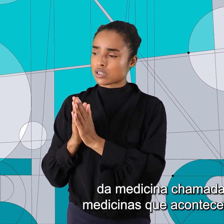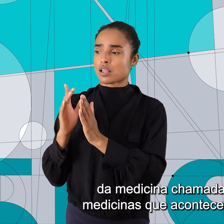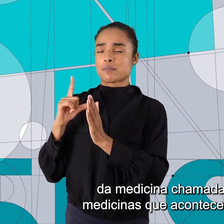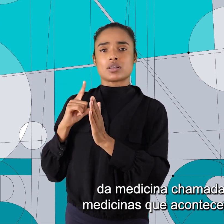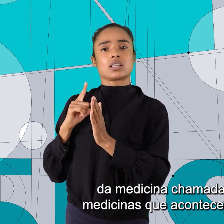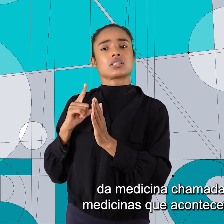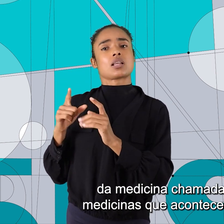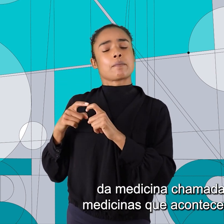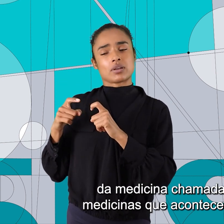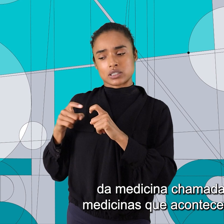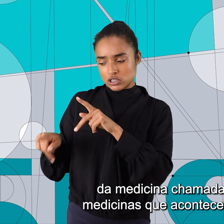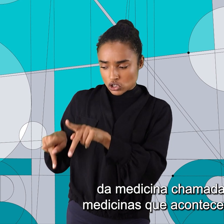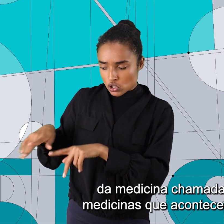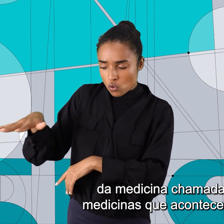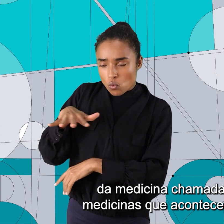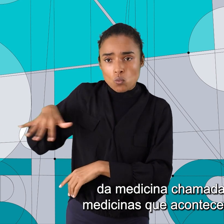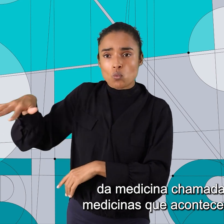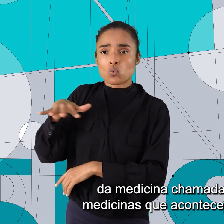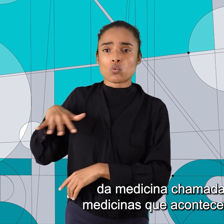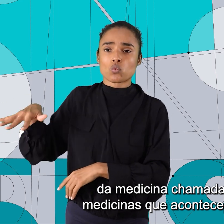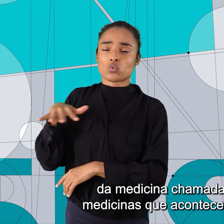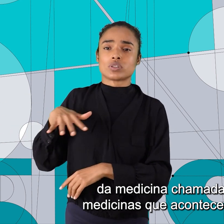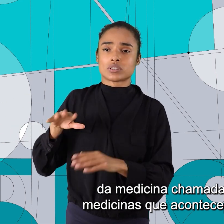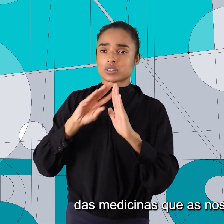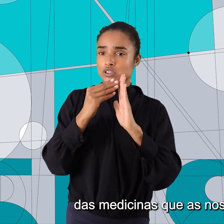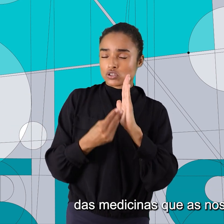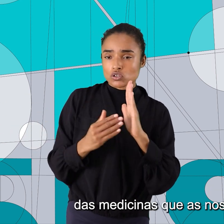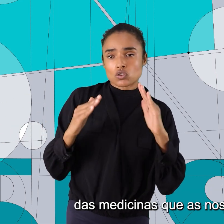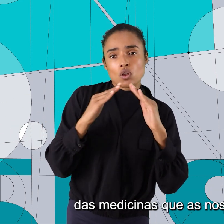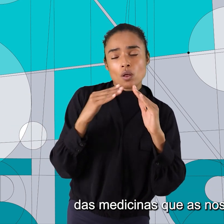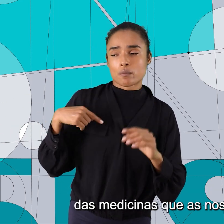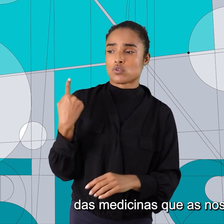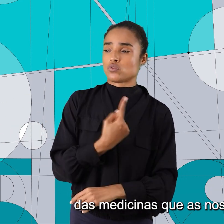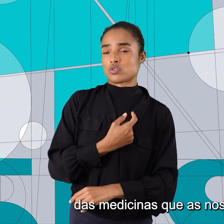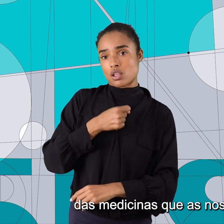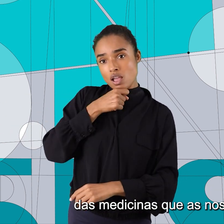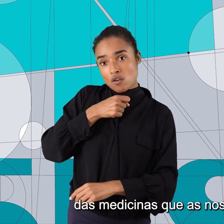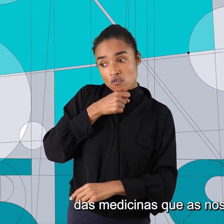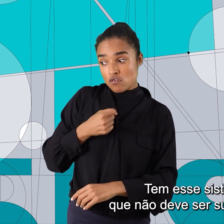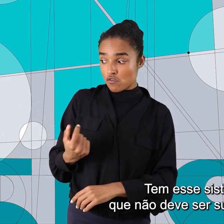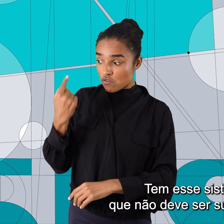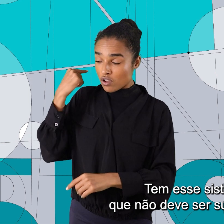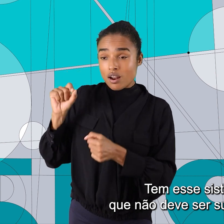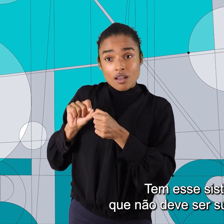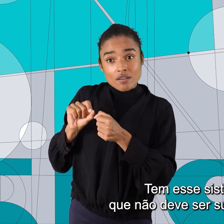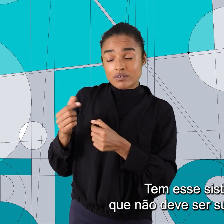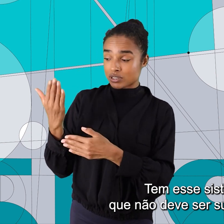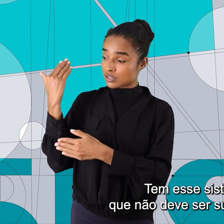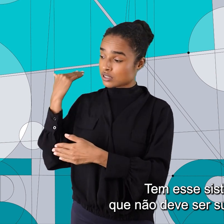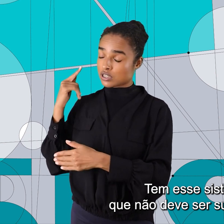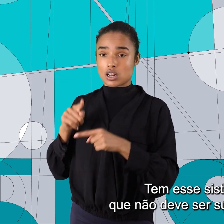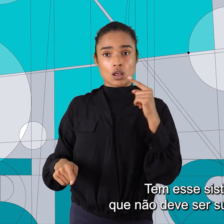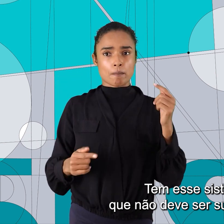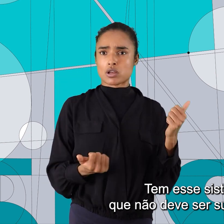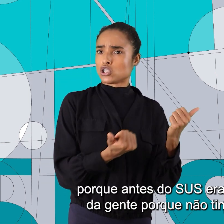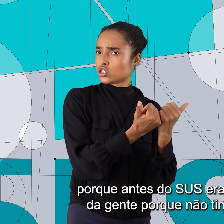medicina chamada popular, das medicinas que acontecem nos terreiros, das medicinas que as nossas avós faziam. Tem esse sistema que não